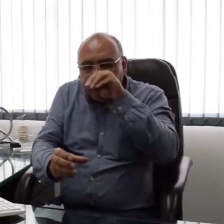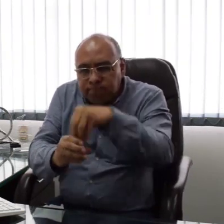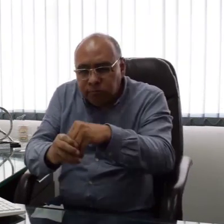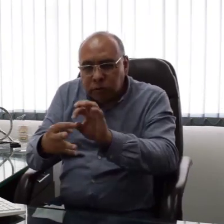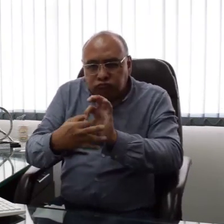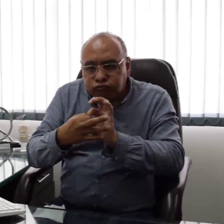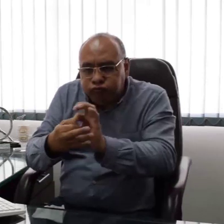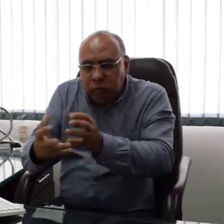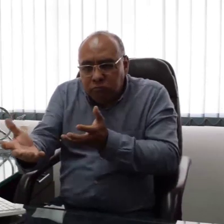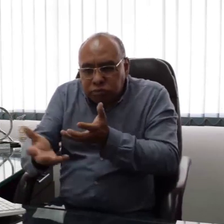país,